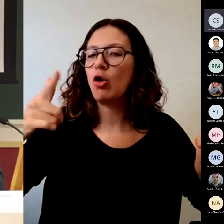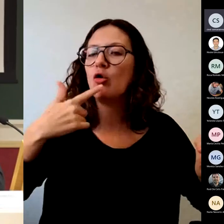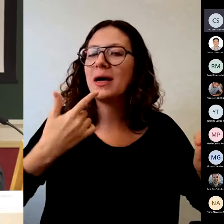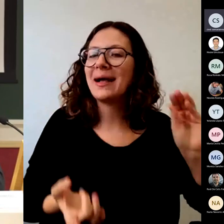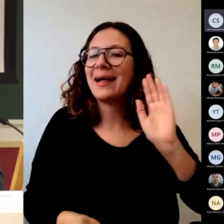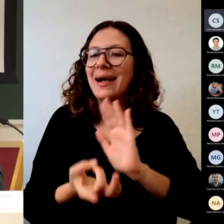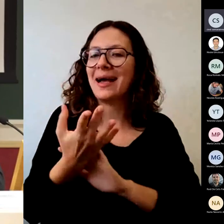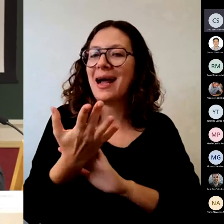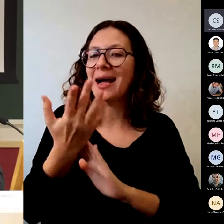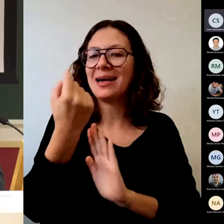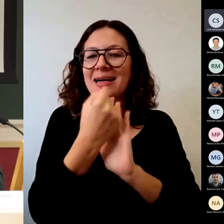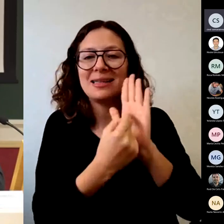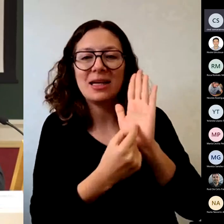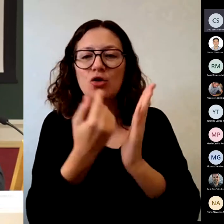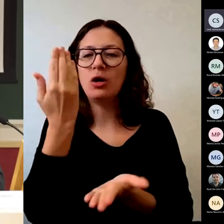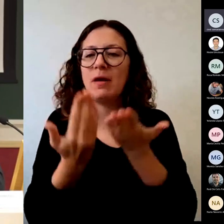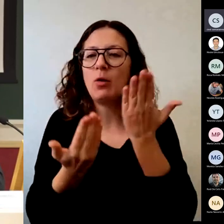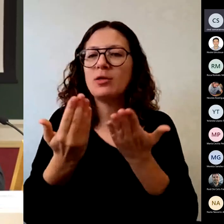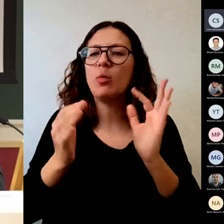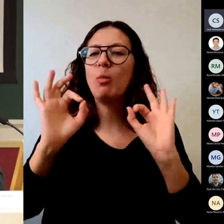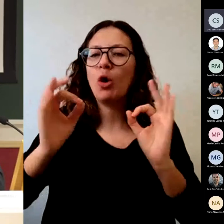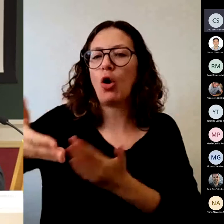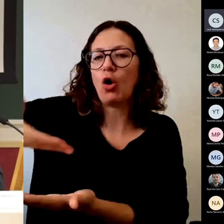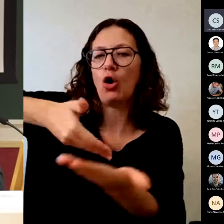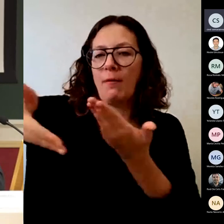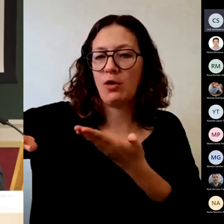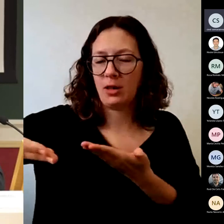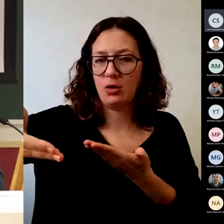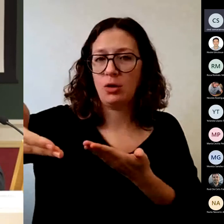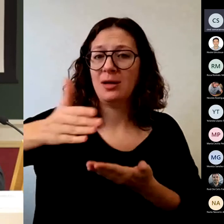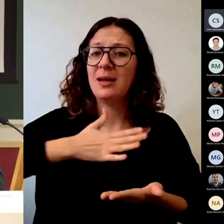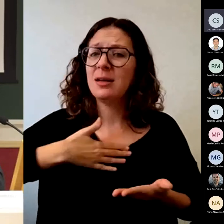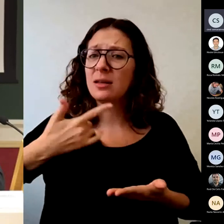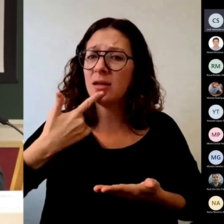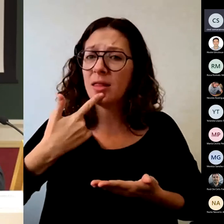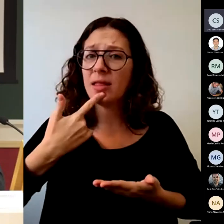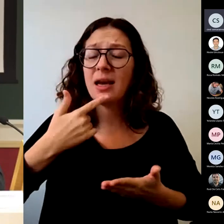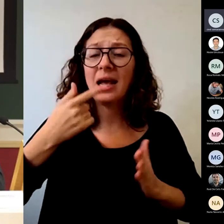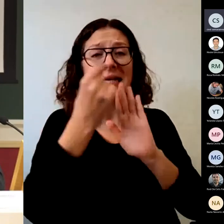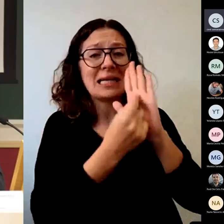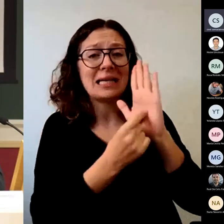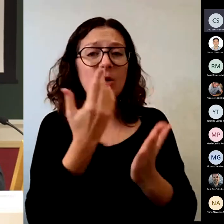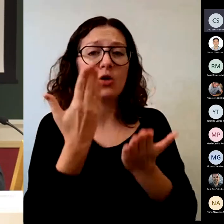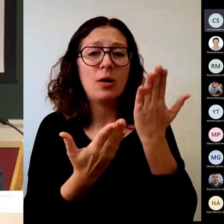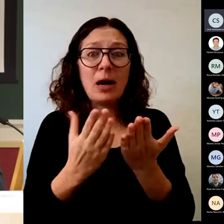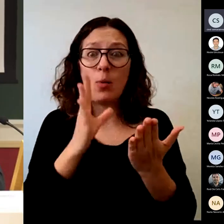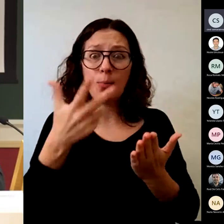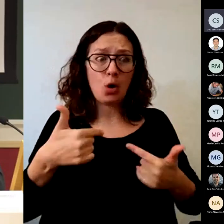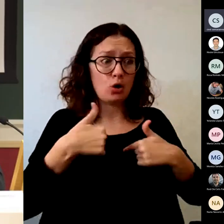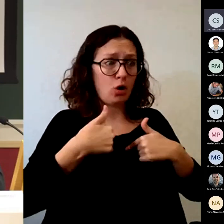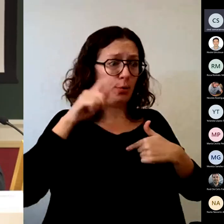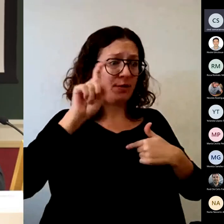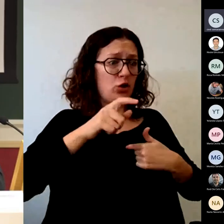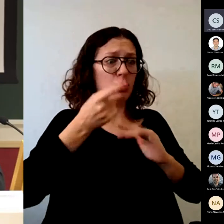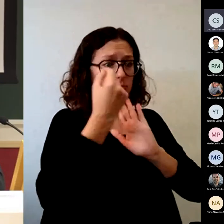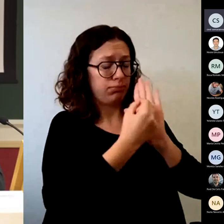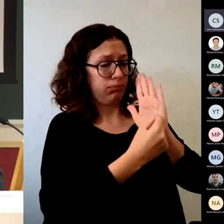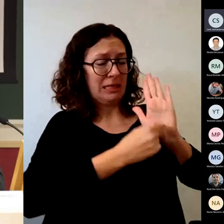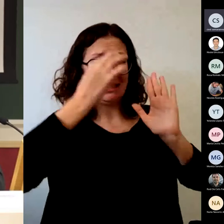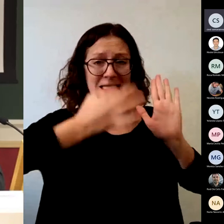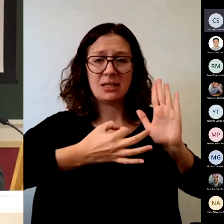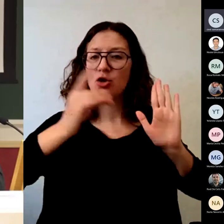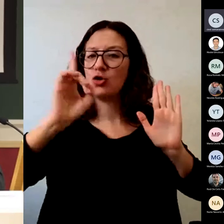evaluativos. es decir, que el alumno también participe y toma decisiones en cuanto a qué